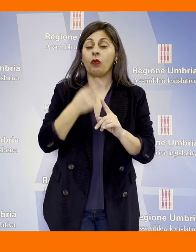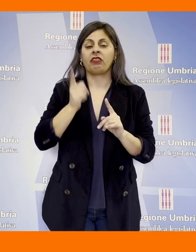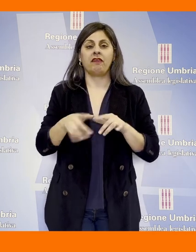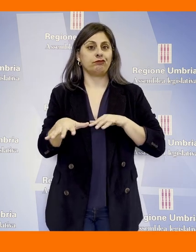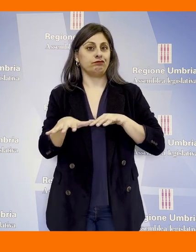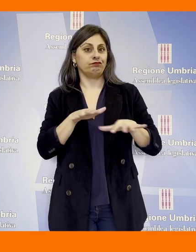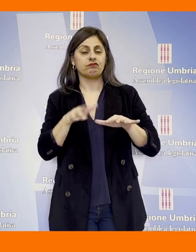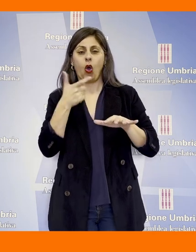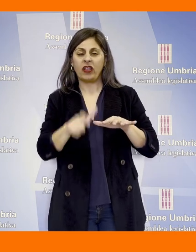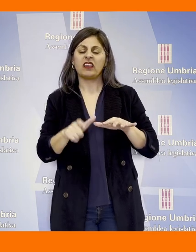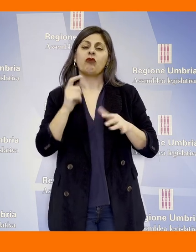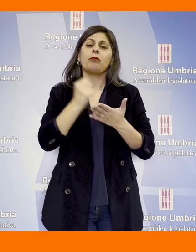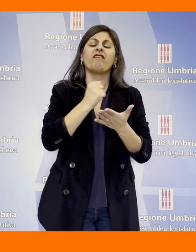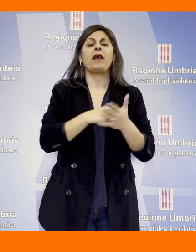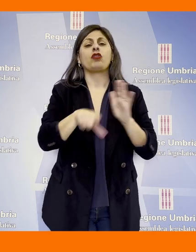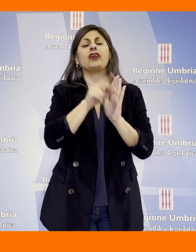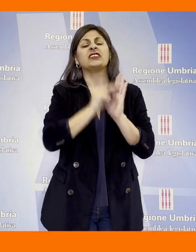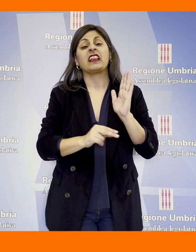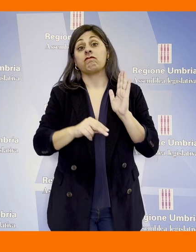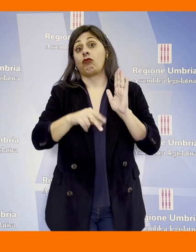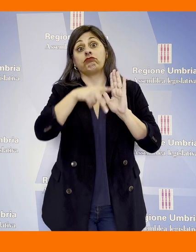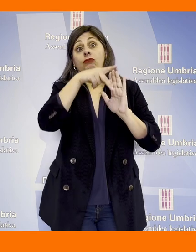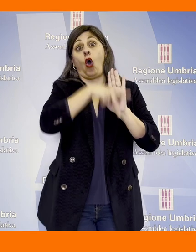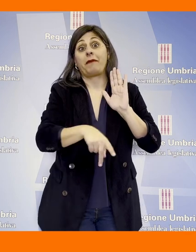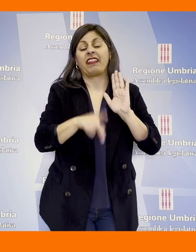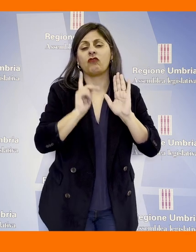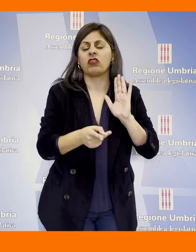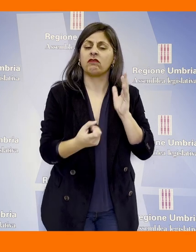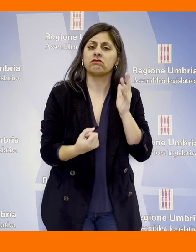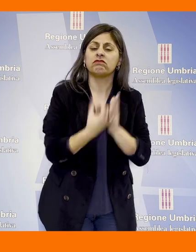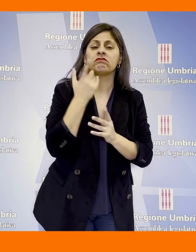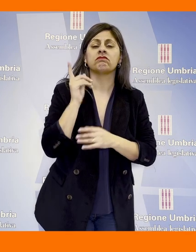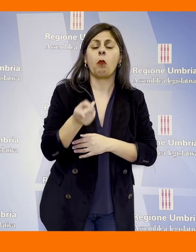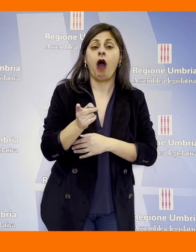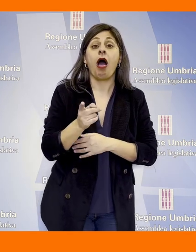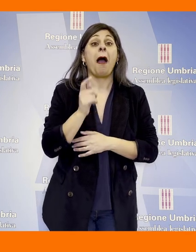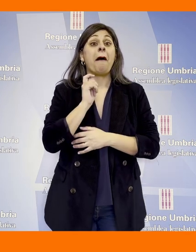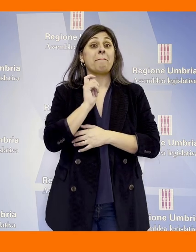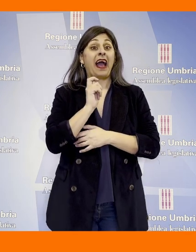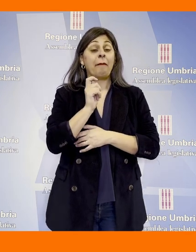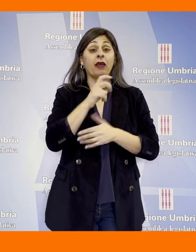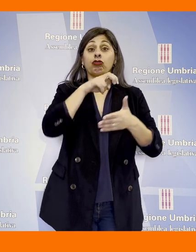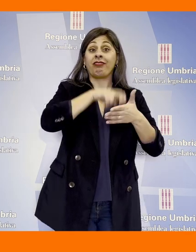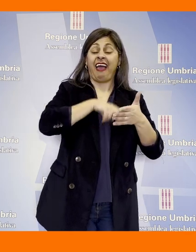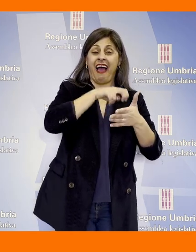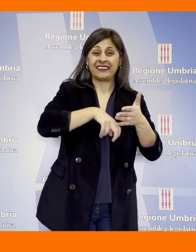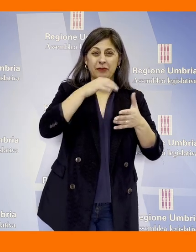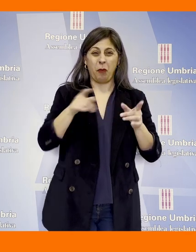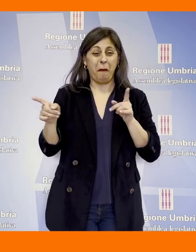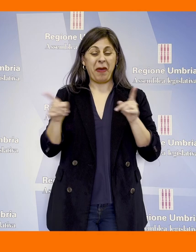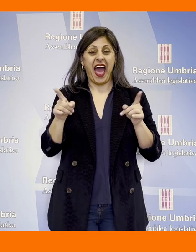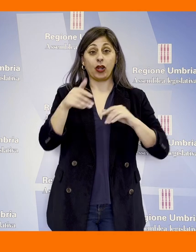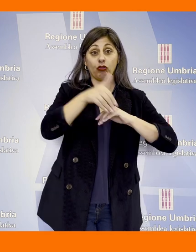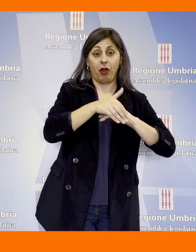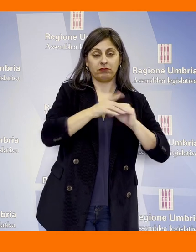adoperarsi affinché un apposito provvedimento legislativo o normativo preveda la sospensione del pagamento delle imposte nel